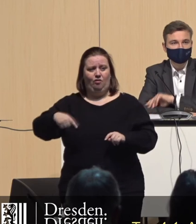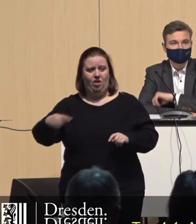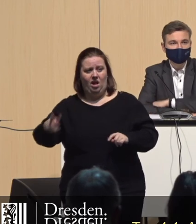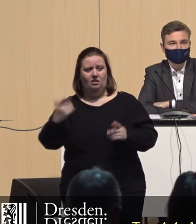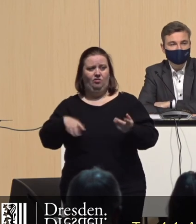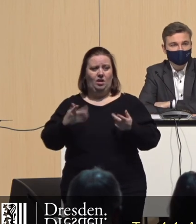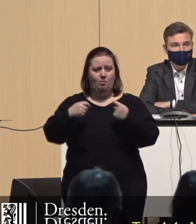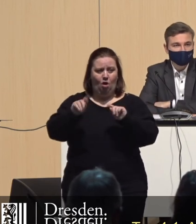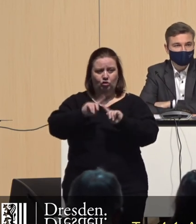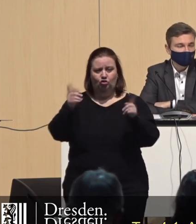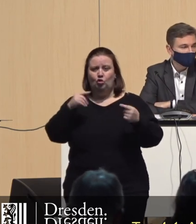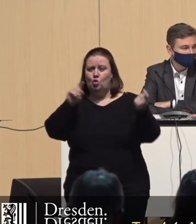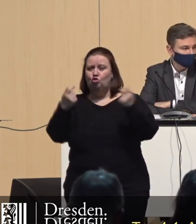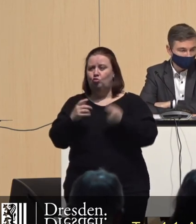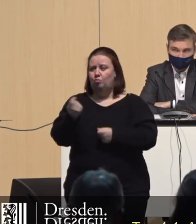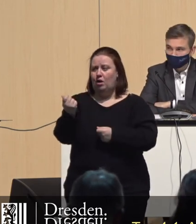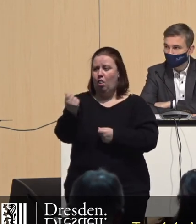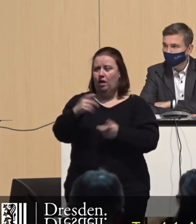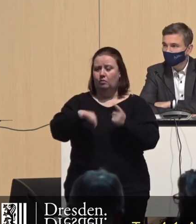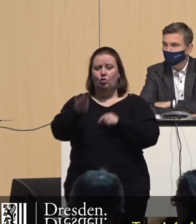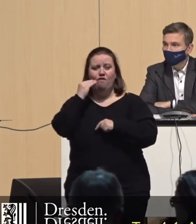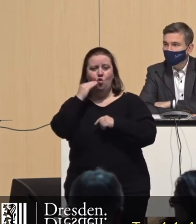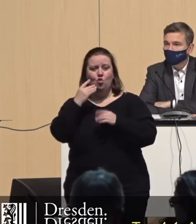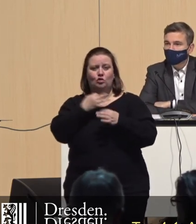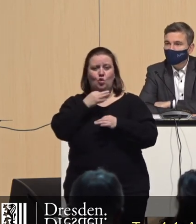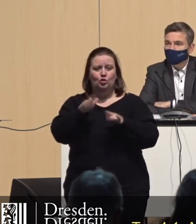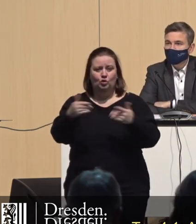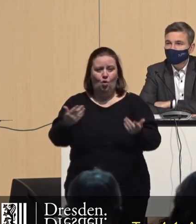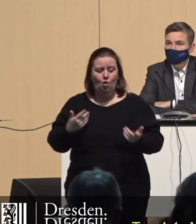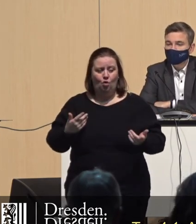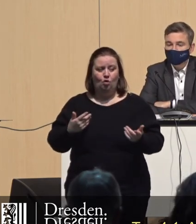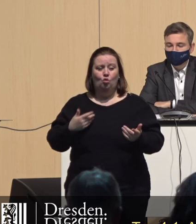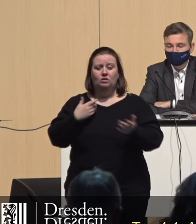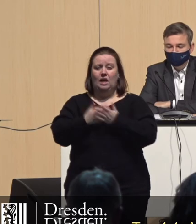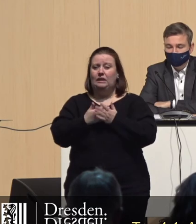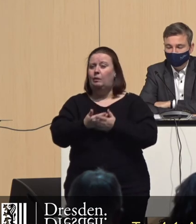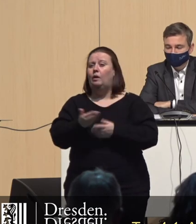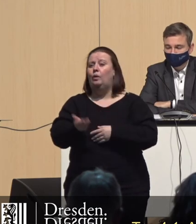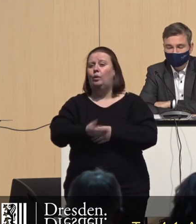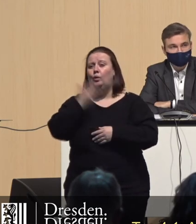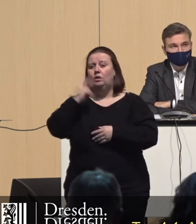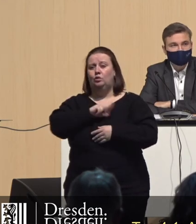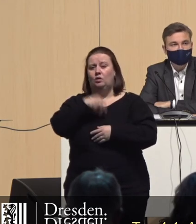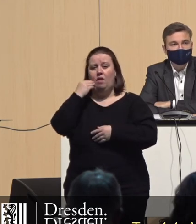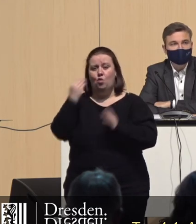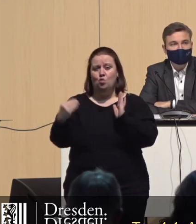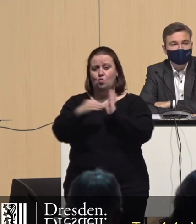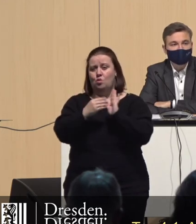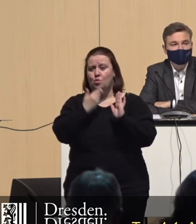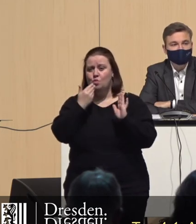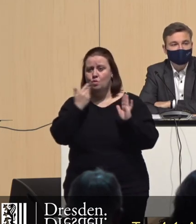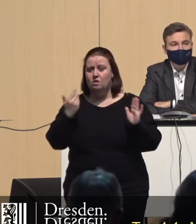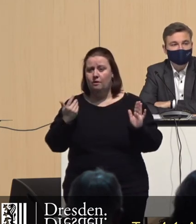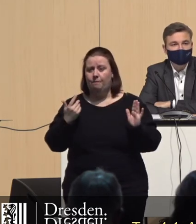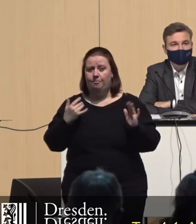Prinzip bauen wollen und nicht nur spekulieren. Das ist die Ursache für die Wohnungsnot. Und die haben keinerlei Sozialwohnungen auferlegt bekommen. Warum